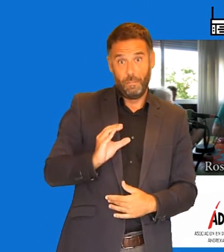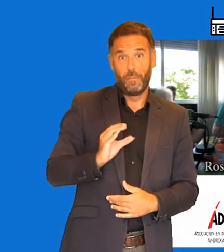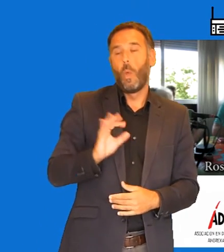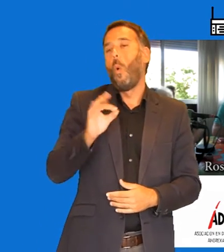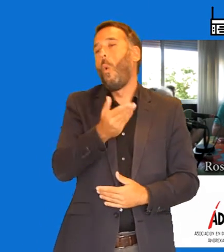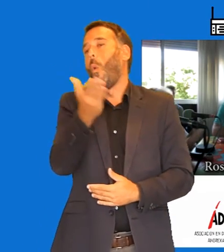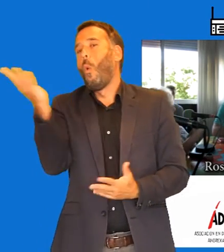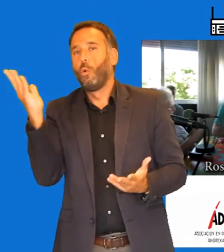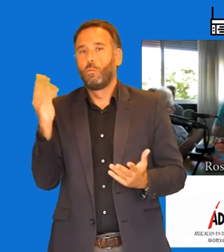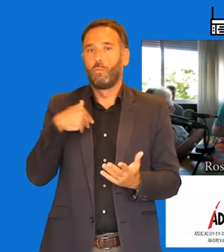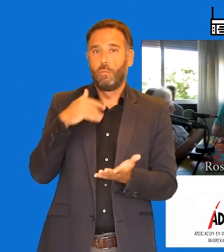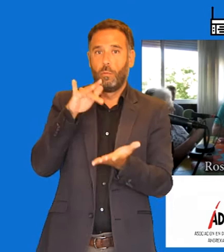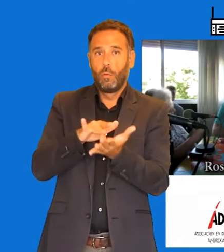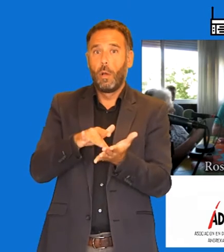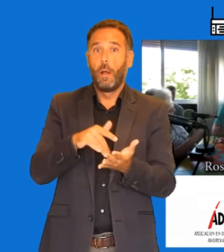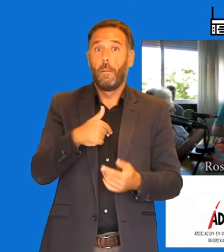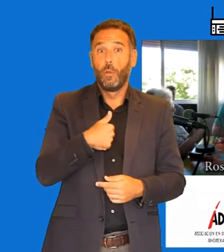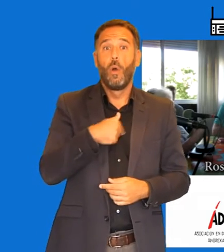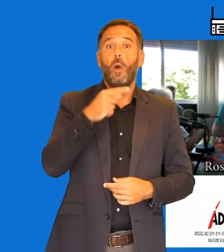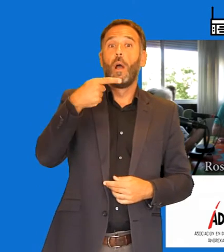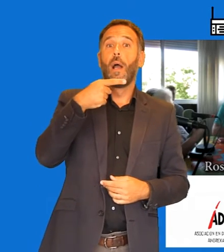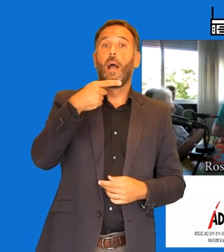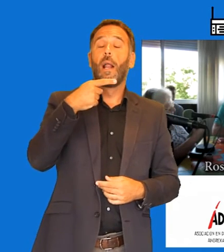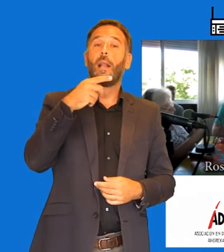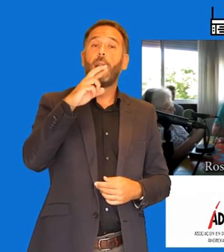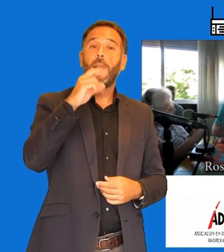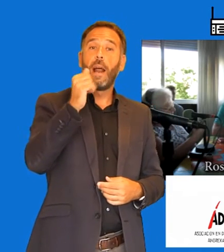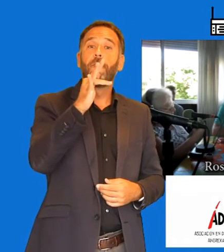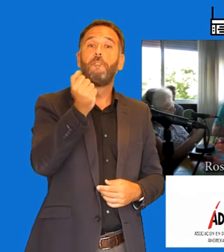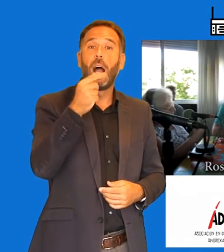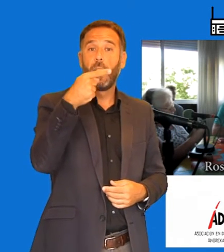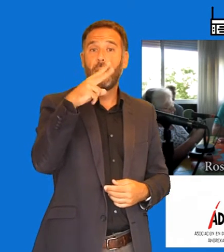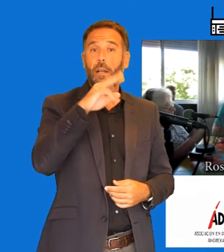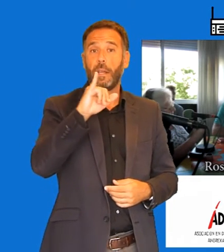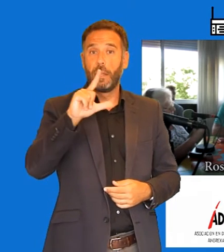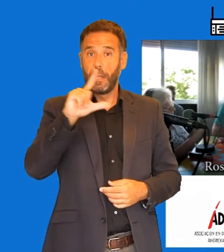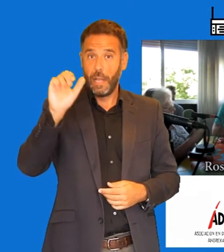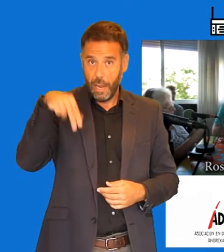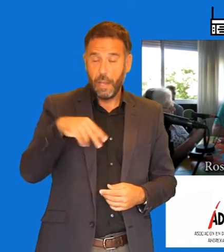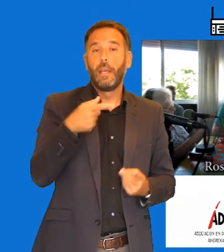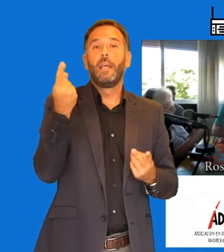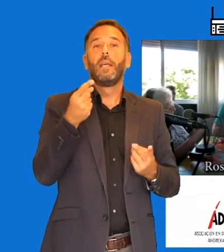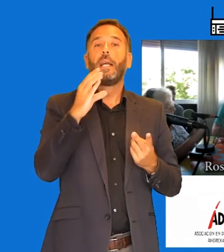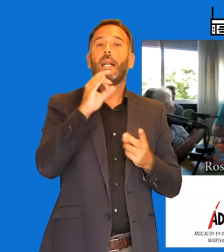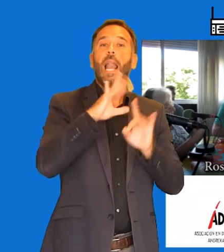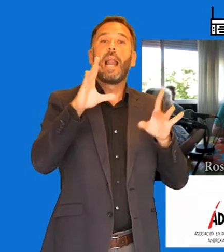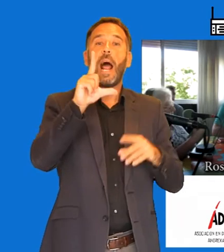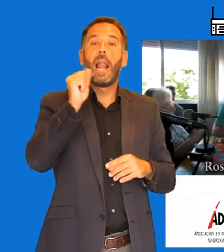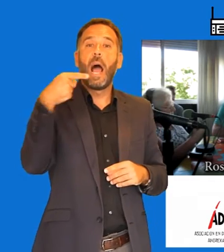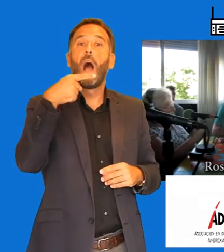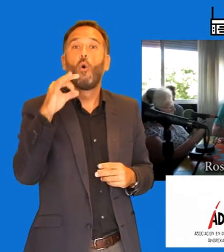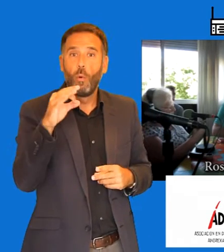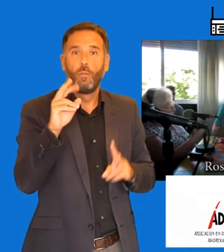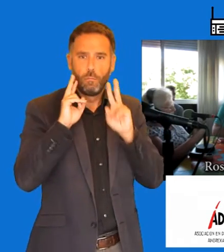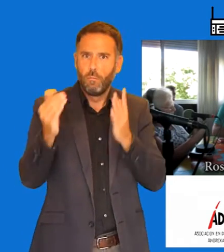sea. A me ha tocado Clara Lago y Rafa Villena. Ajá. Un buen cartel. Pues ya ves, fíjate. Sí, sí, sí, sí. Y una vez me parece